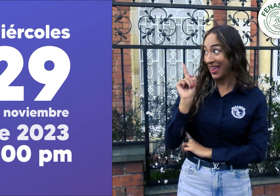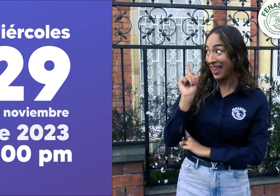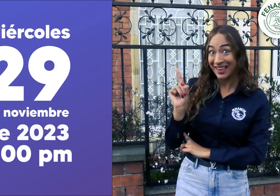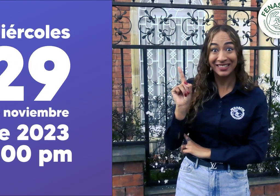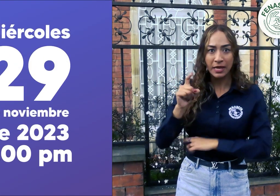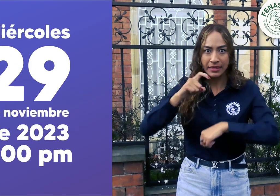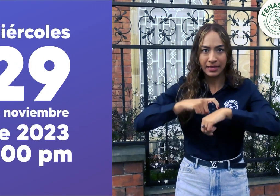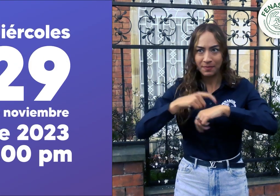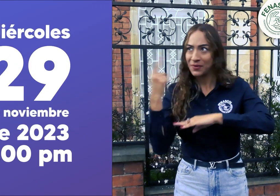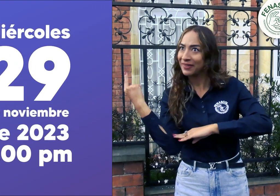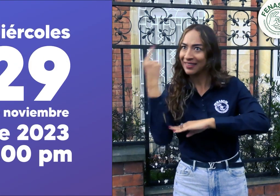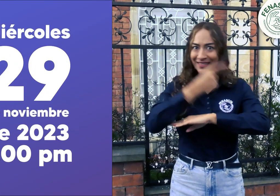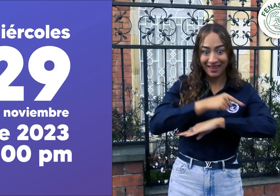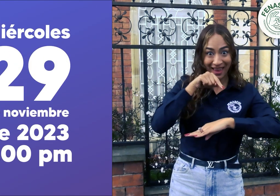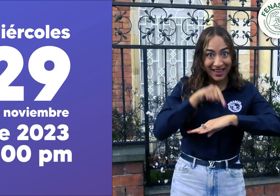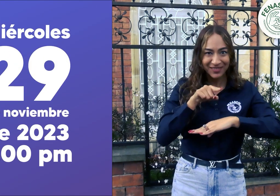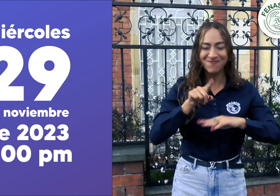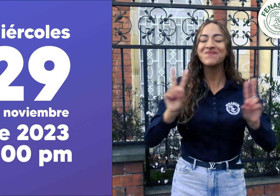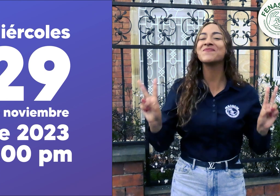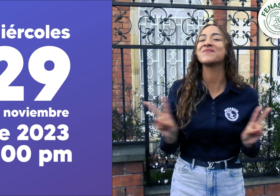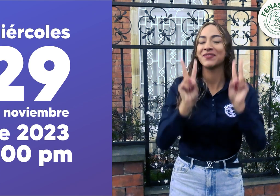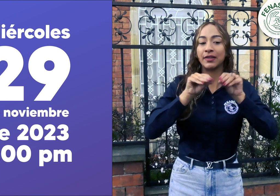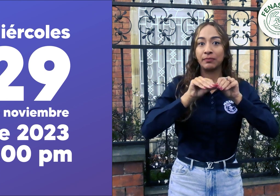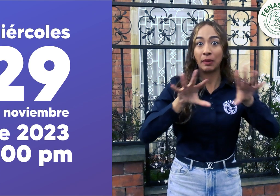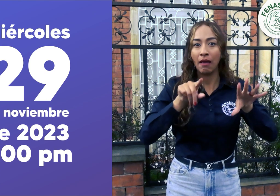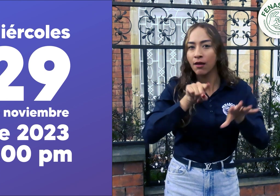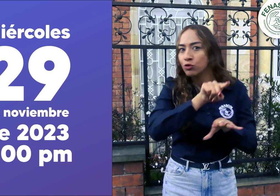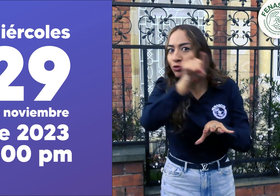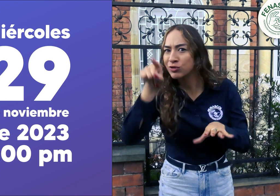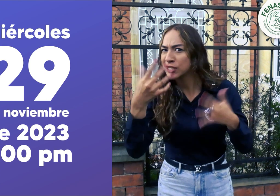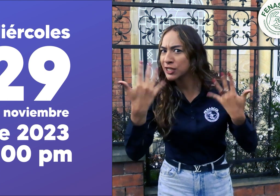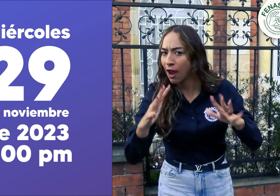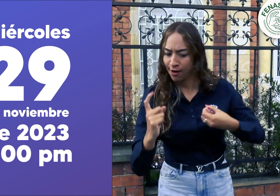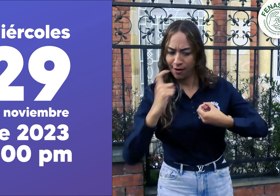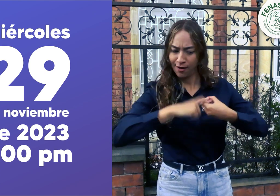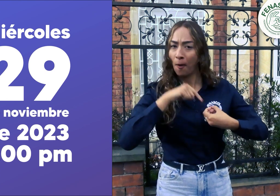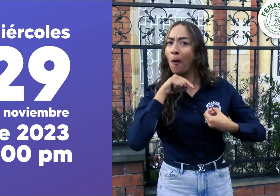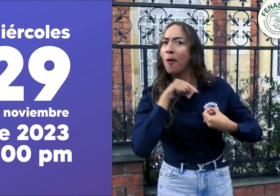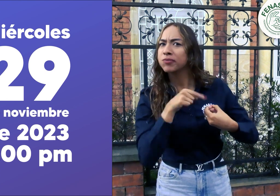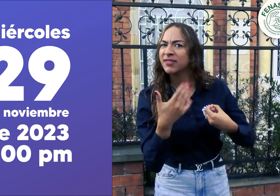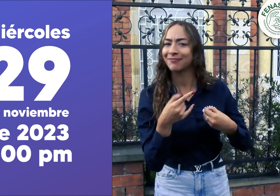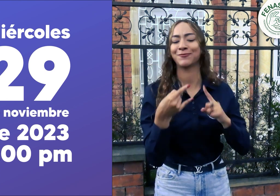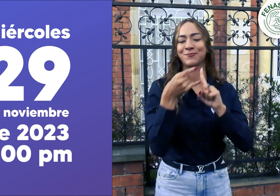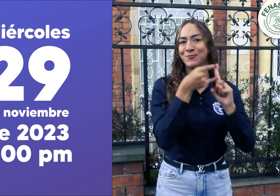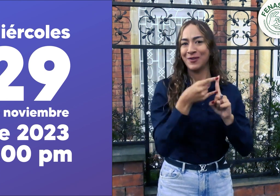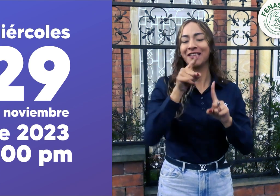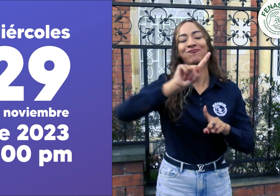2023, 7 pm. Este día y esta hora te puedes conectar a nuestro en vivo por el Facebook de Fenas Call.